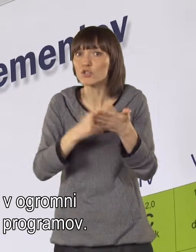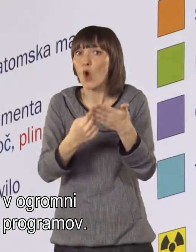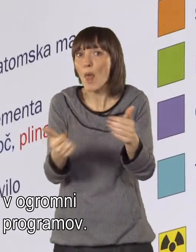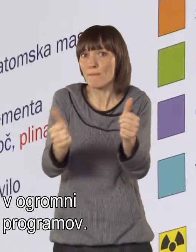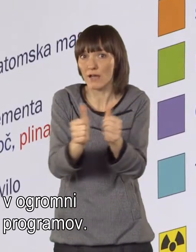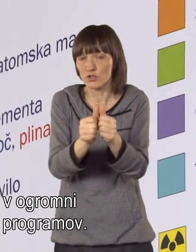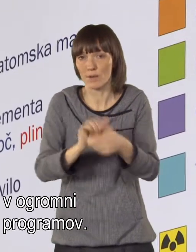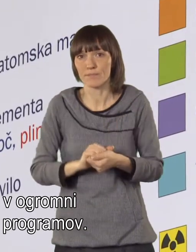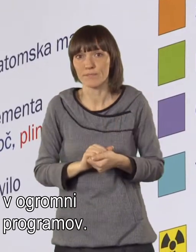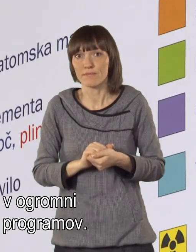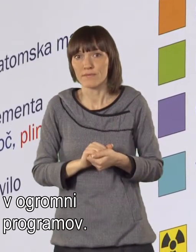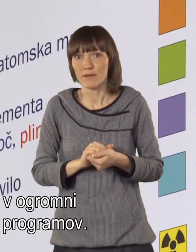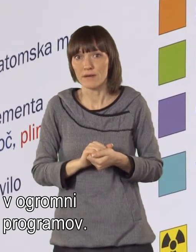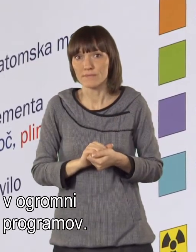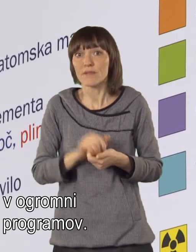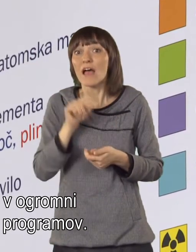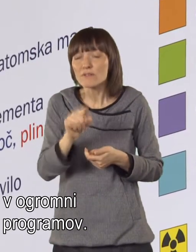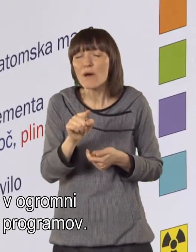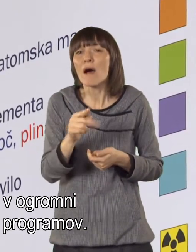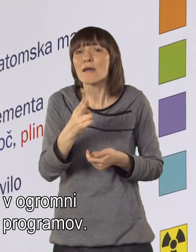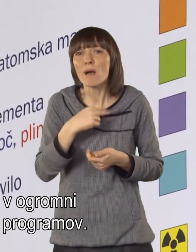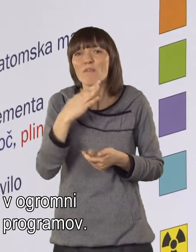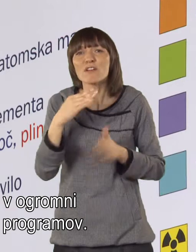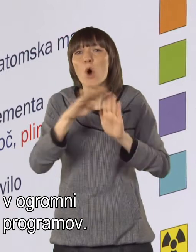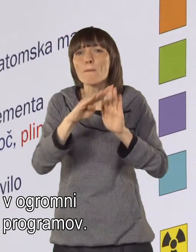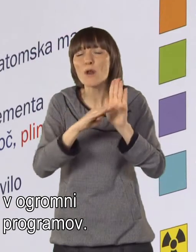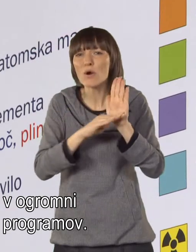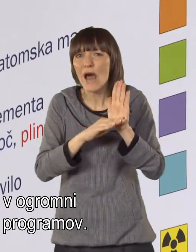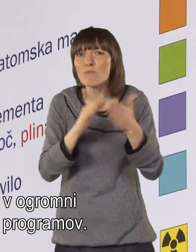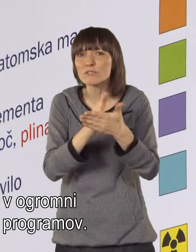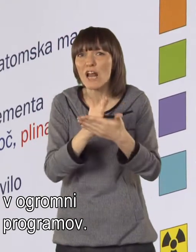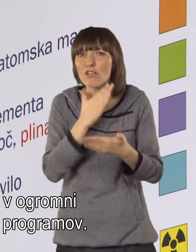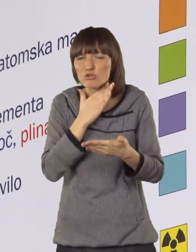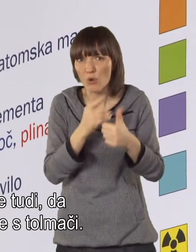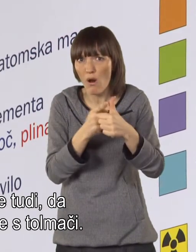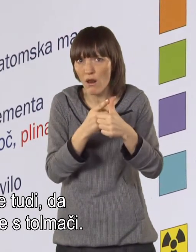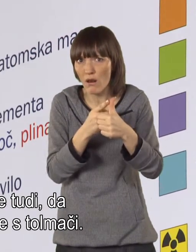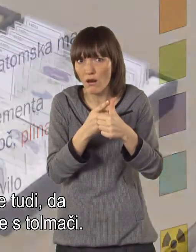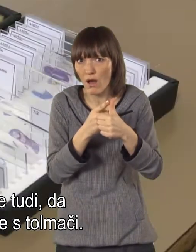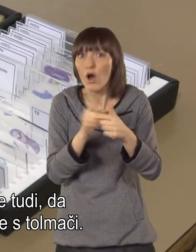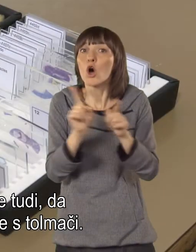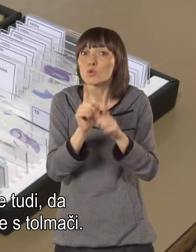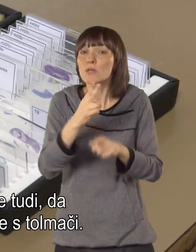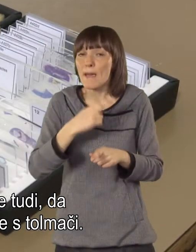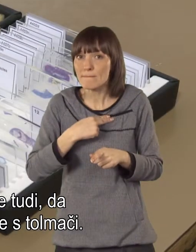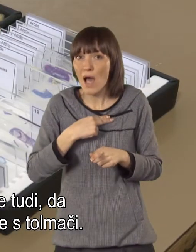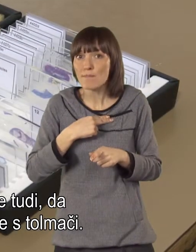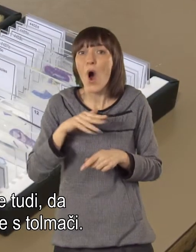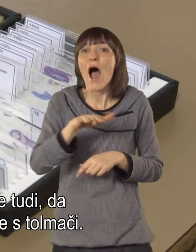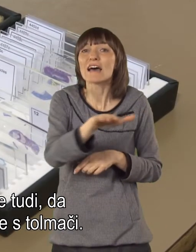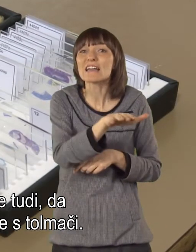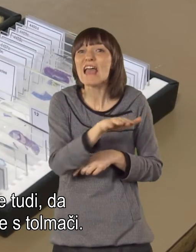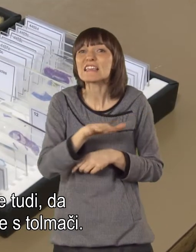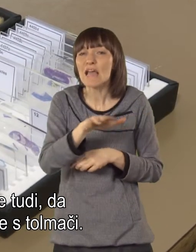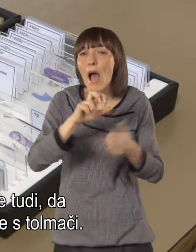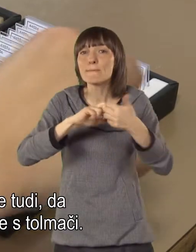ki jo imamo ob tem, je pa ravno v tej ogromni količini srednješolskih programov. Drugi pomislek je pa tudi, da imamo regijsko